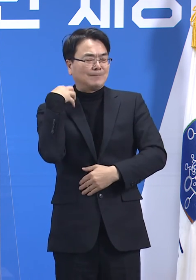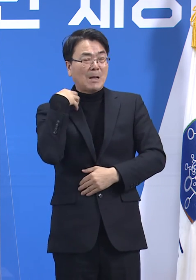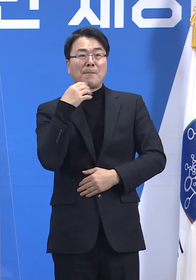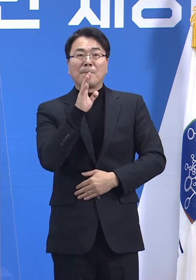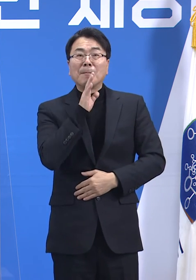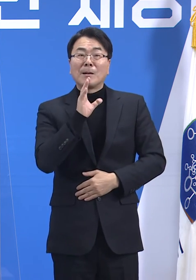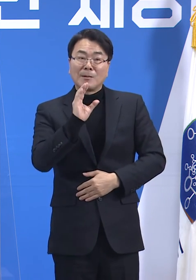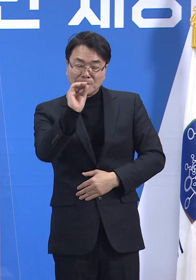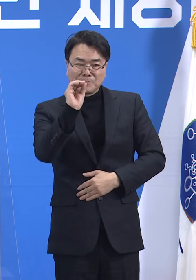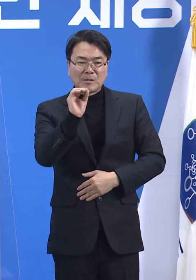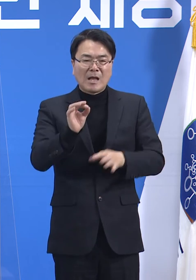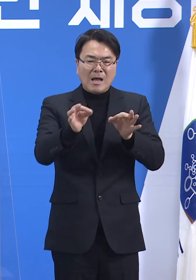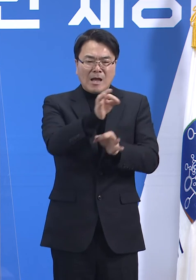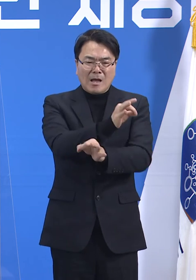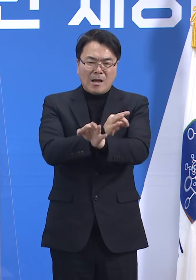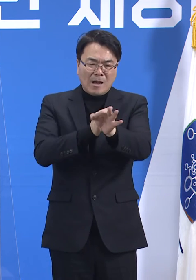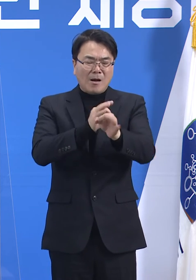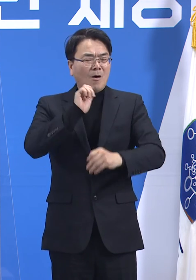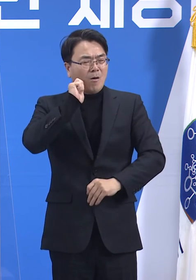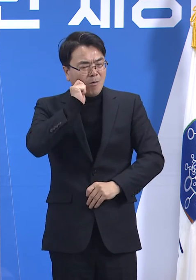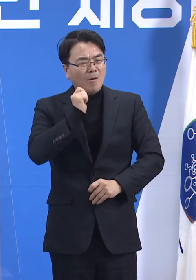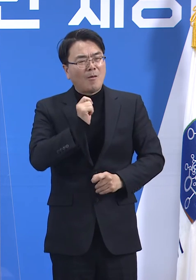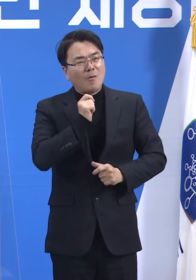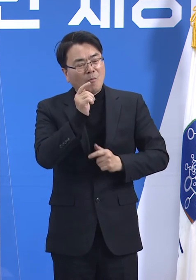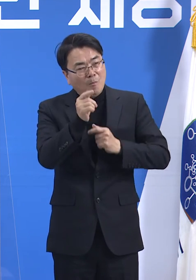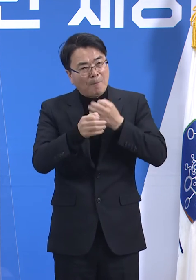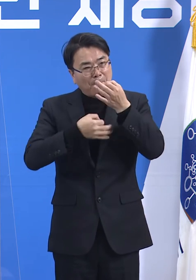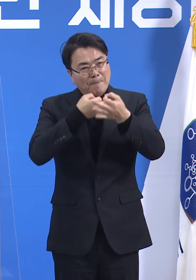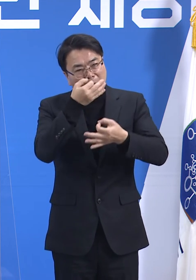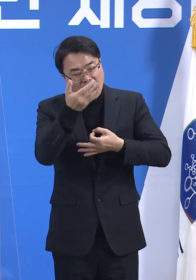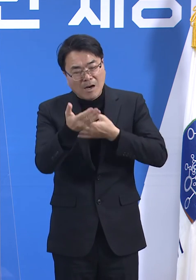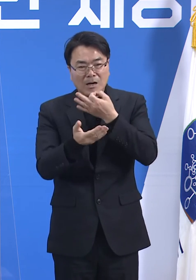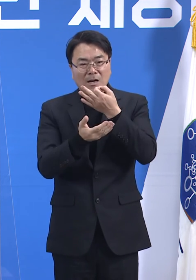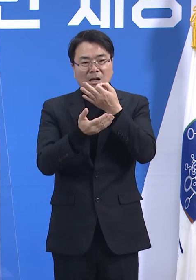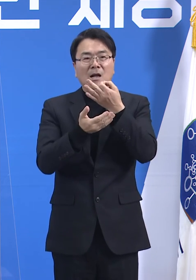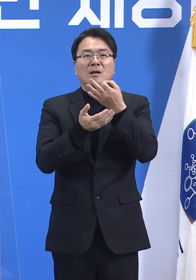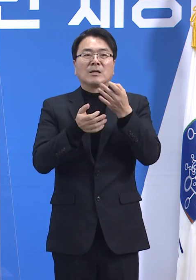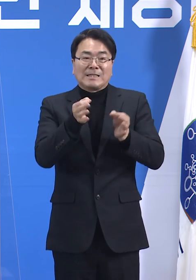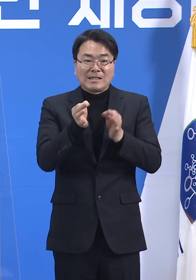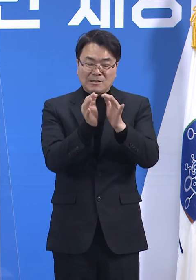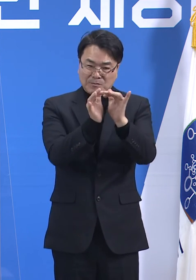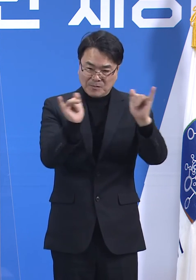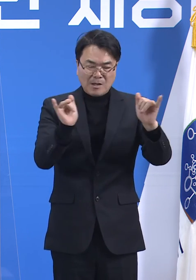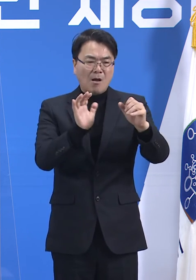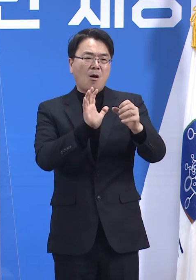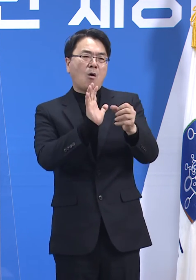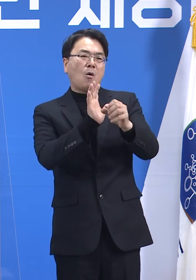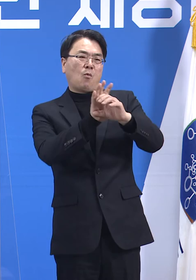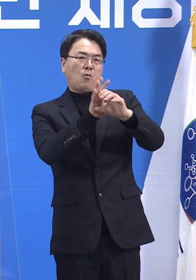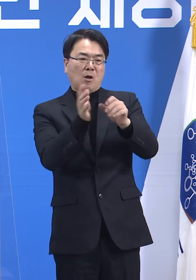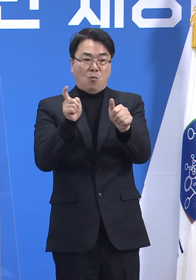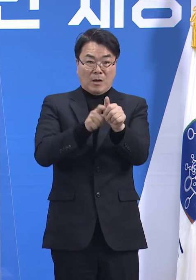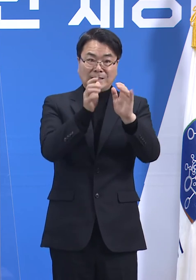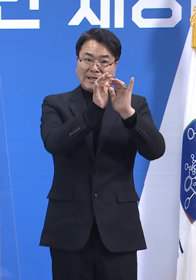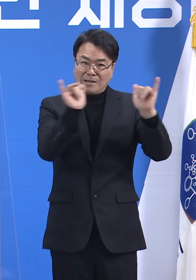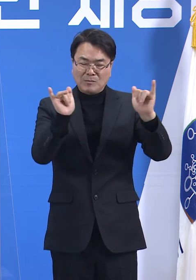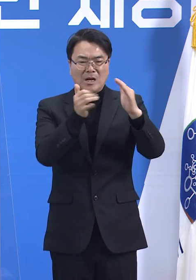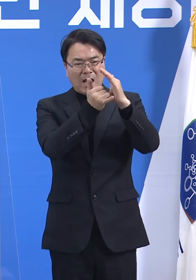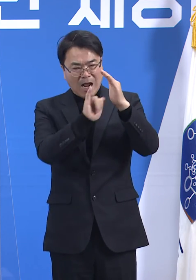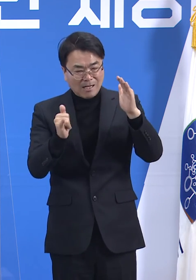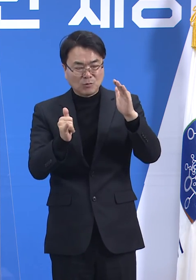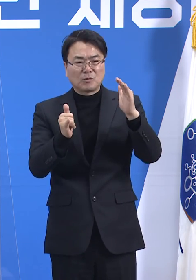경제적 어려움을 호소하는 영세 자영업자들, 코로나 확진자들과 옆에서 보살피는 가족들 등 우리